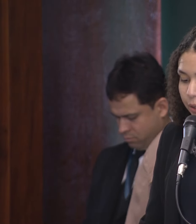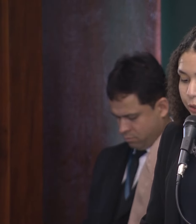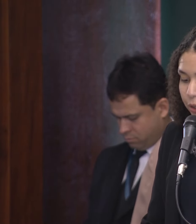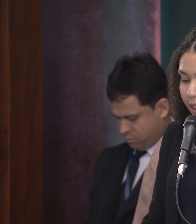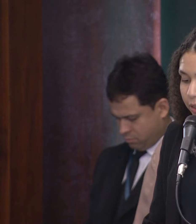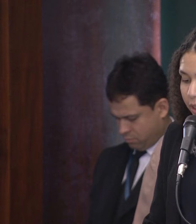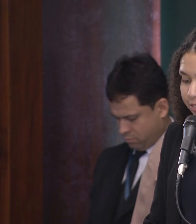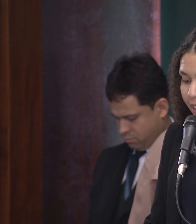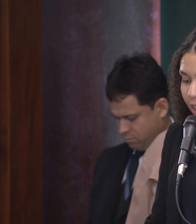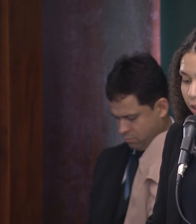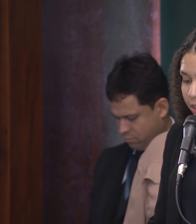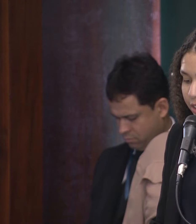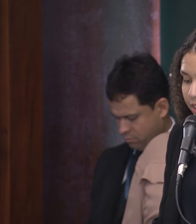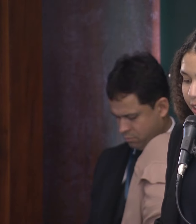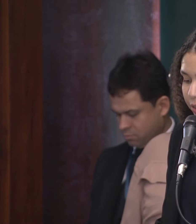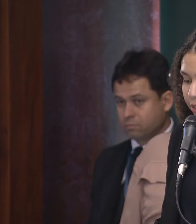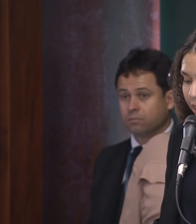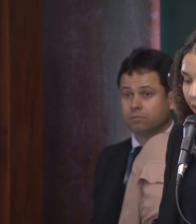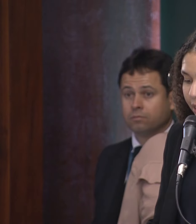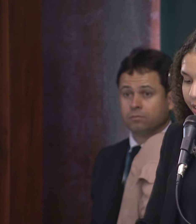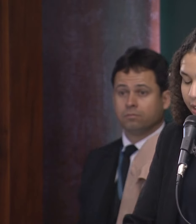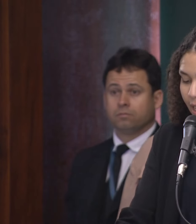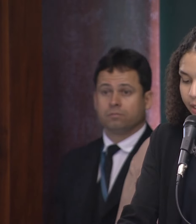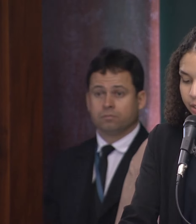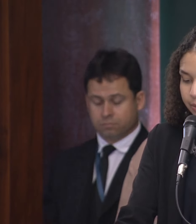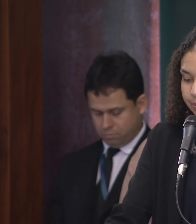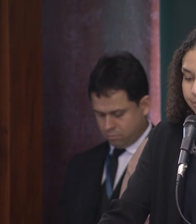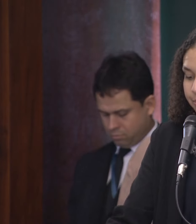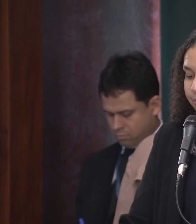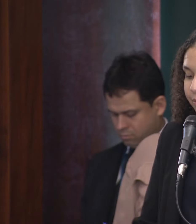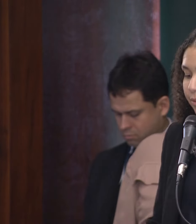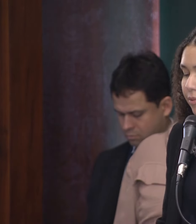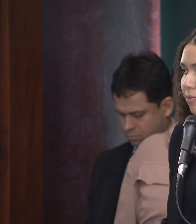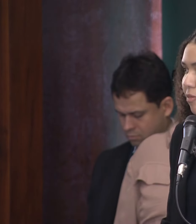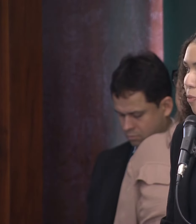o senhor Juliana Oliveira Rocha, diretor-geral da entidade.